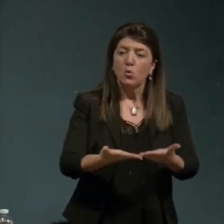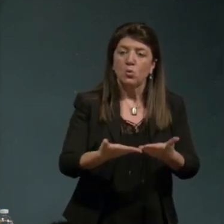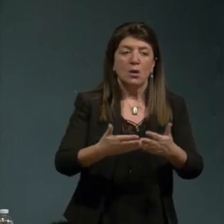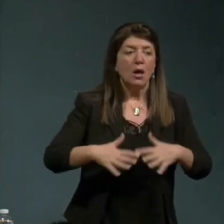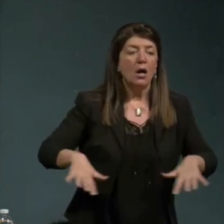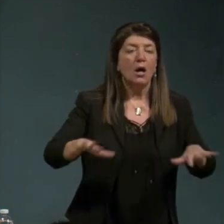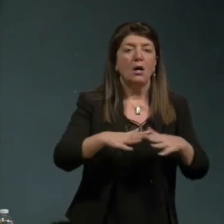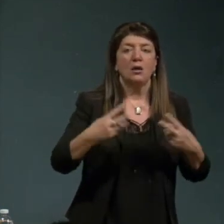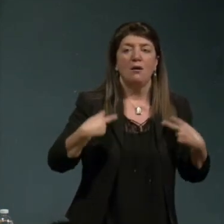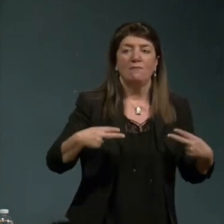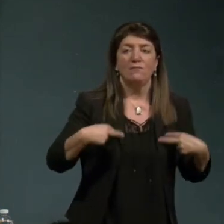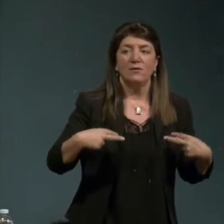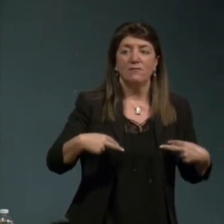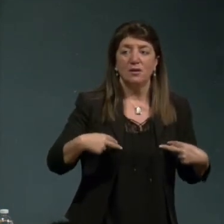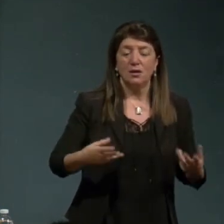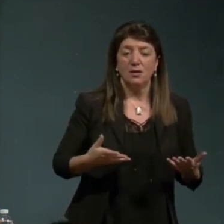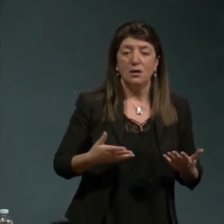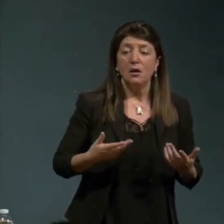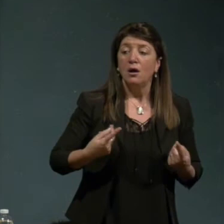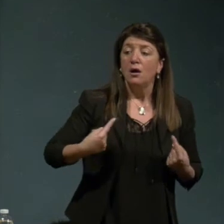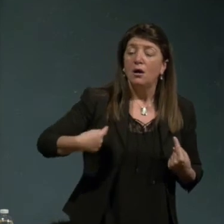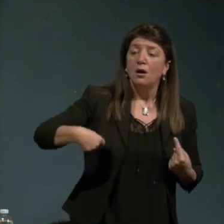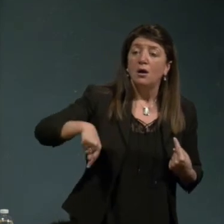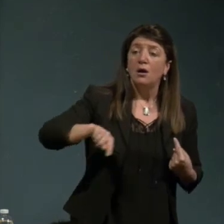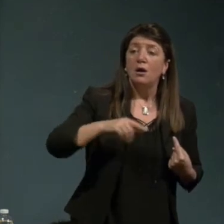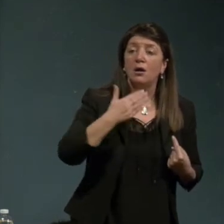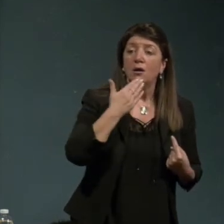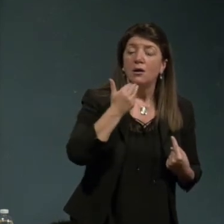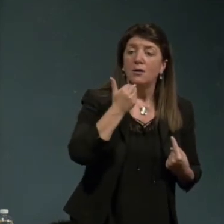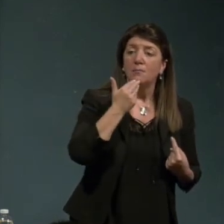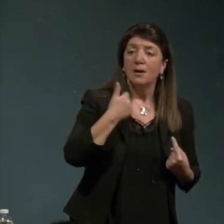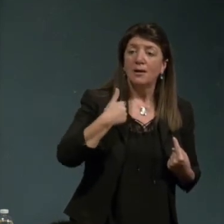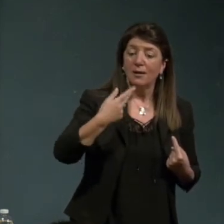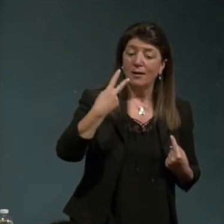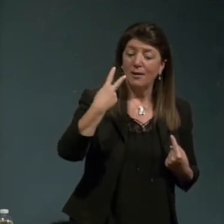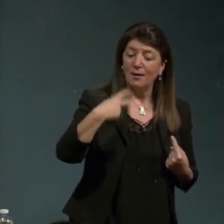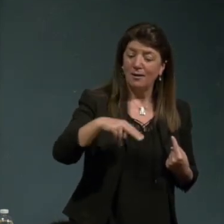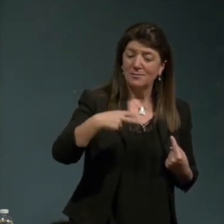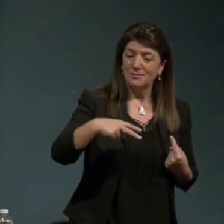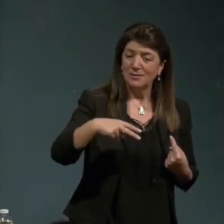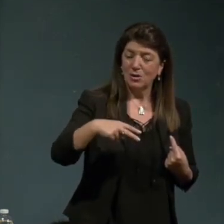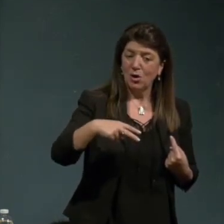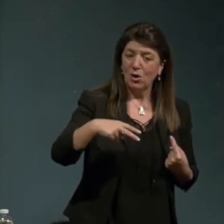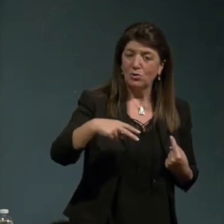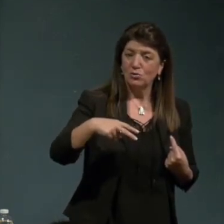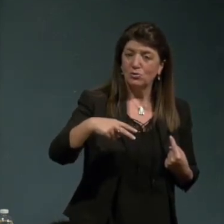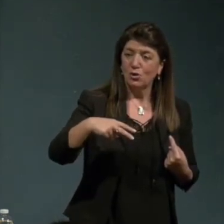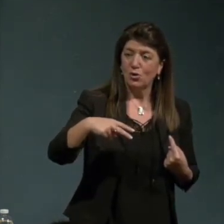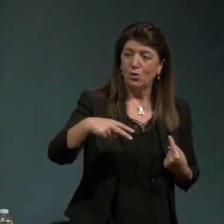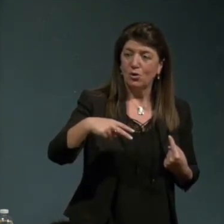non si trova nel secundario come in un'università